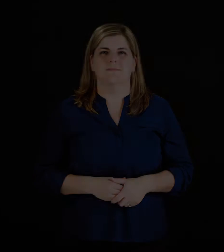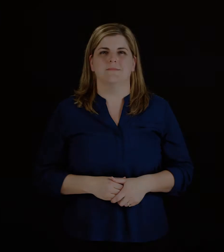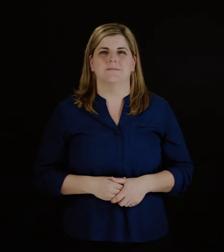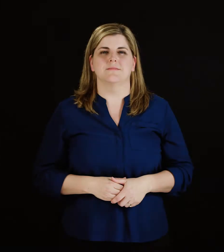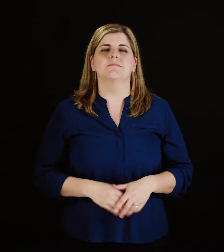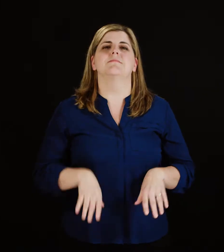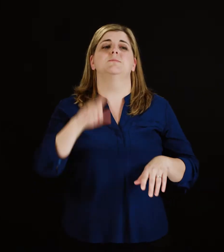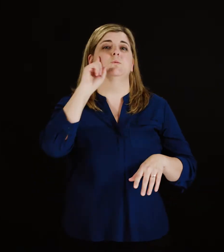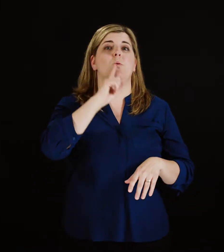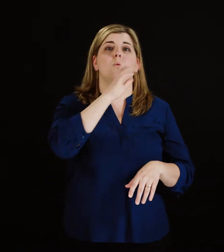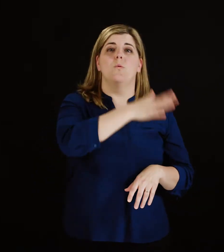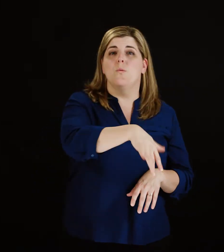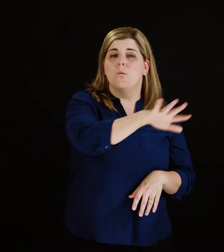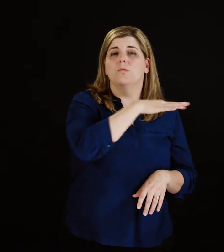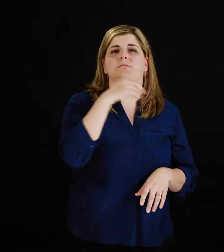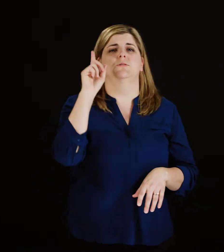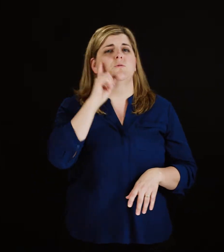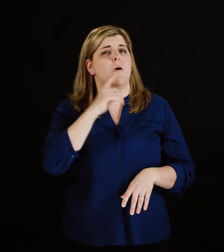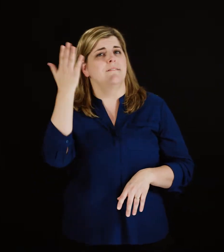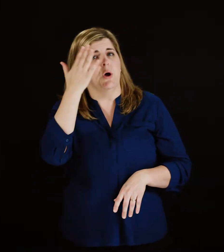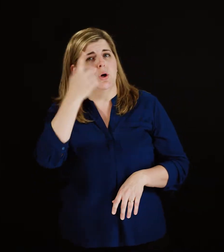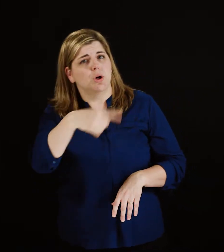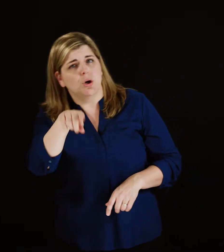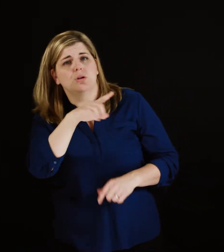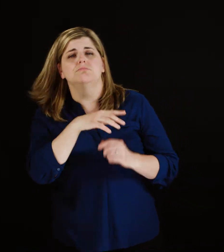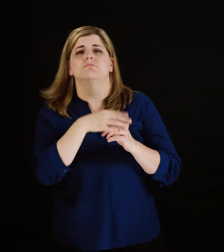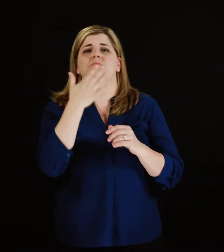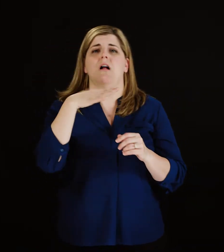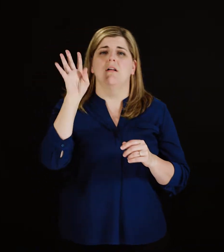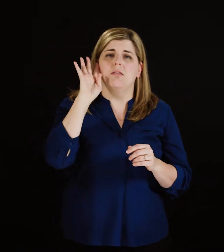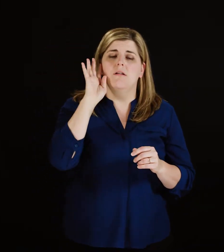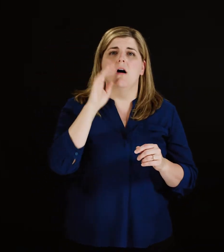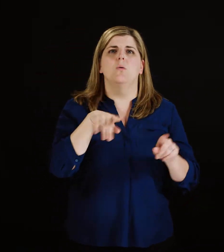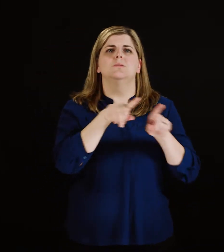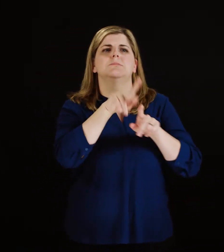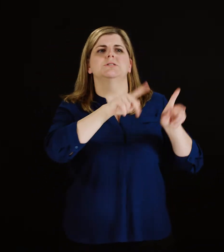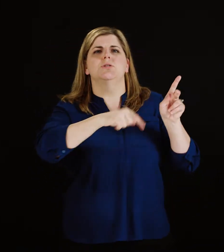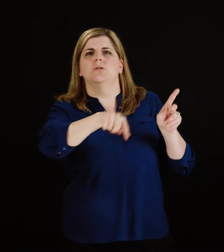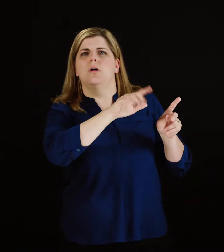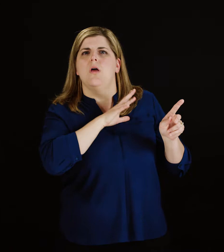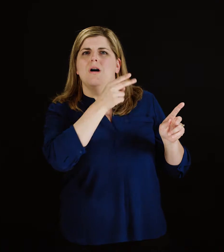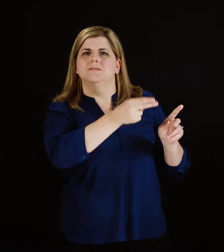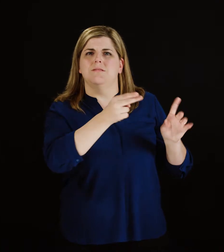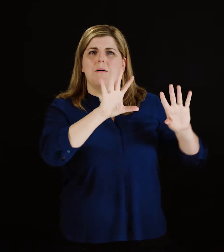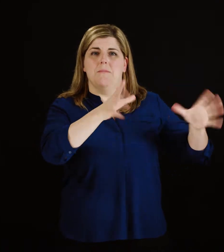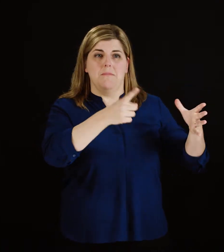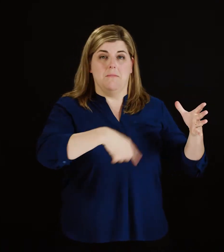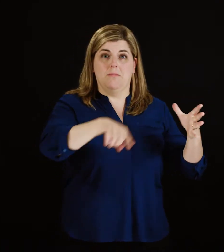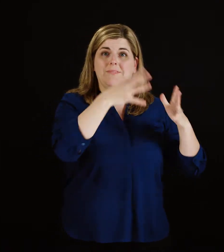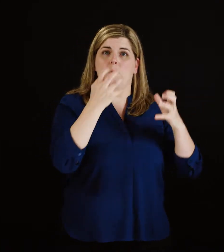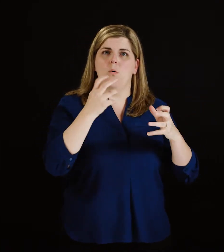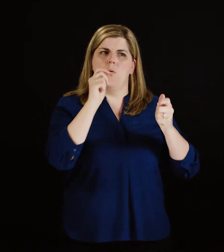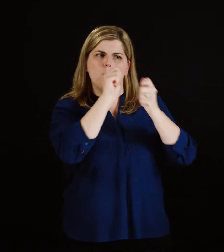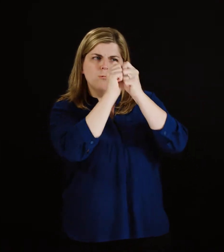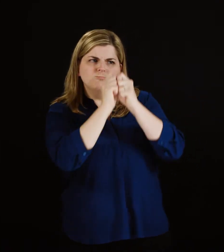Pour répondre aux personnes sourdes, sourdes s'écite, malentendantes et ayant un handicap,